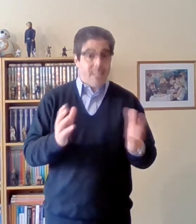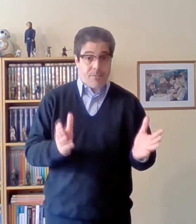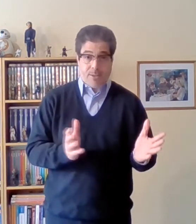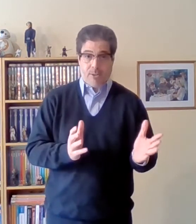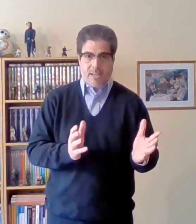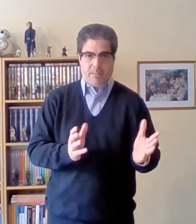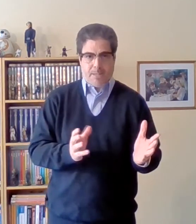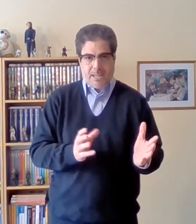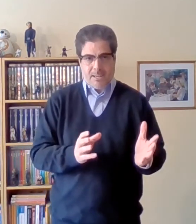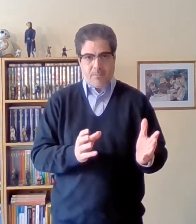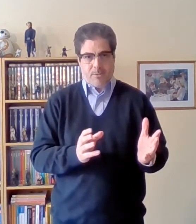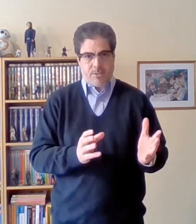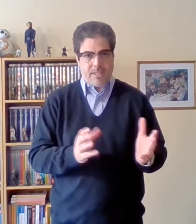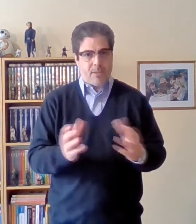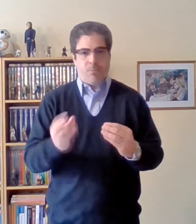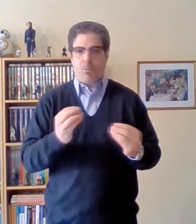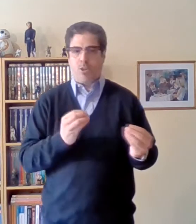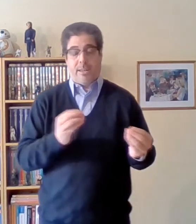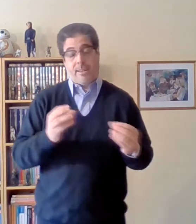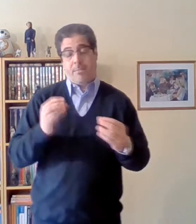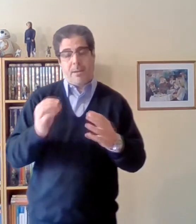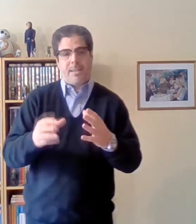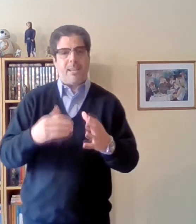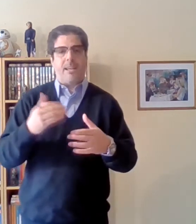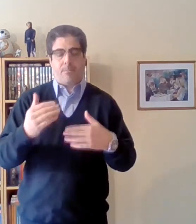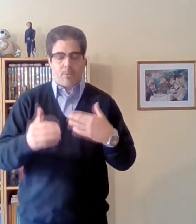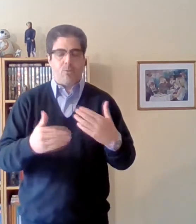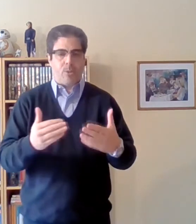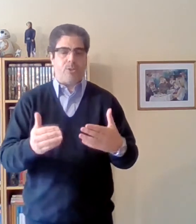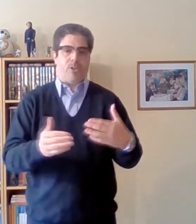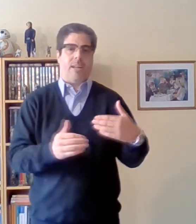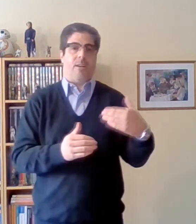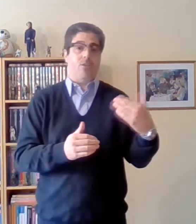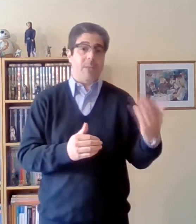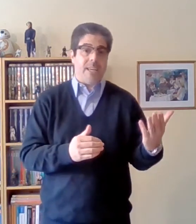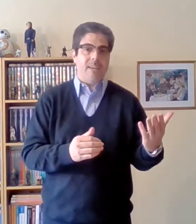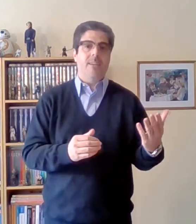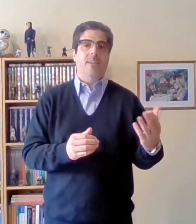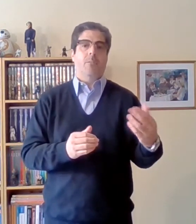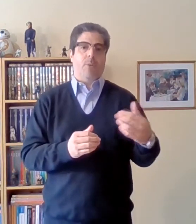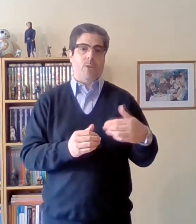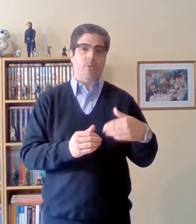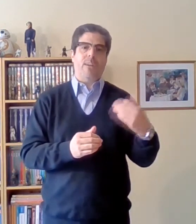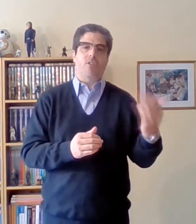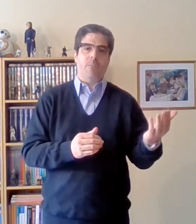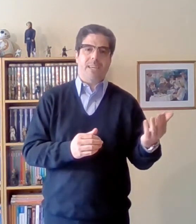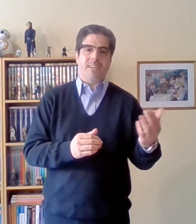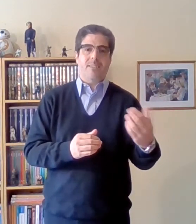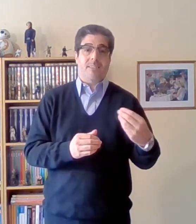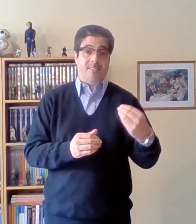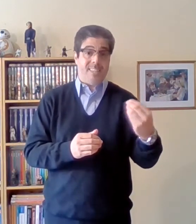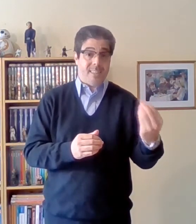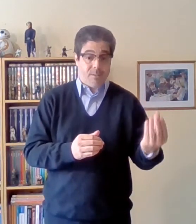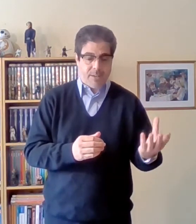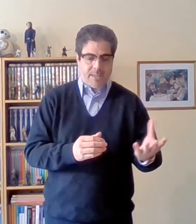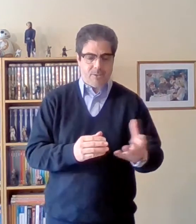científico del capitalismo ¿sí? desde un punto más allá por supuesto desde la economía pero desde una economía científica ¿no?